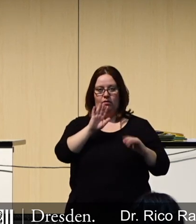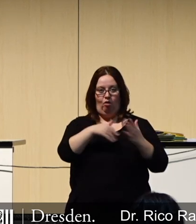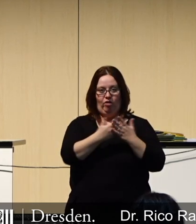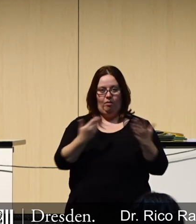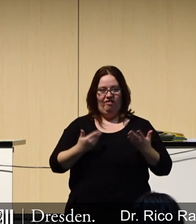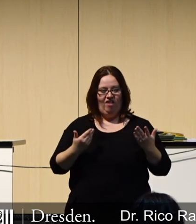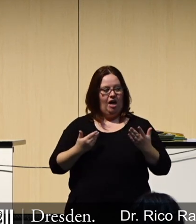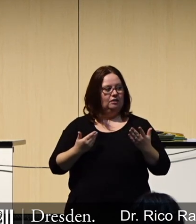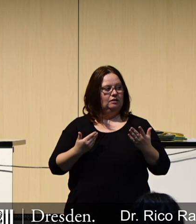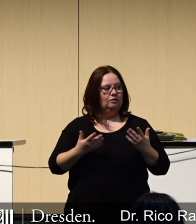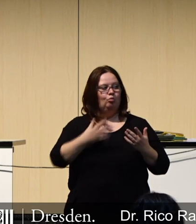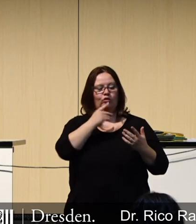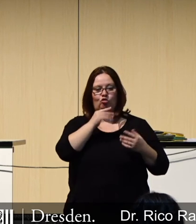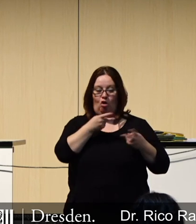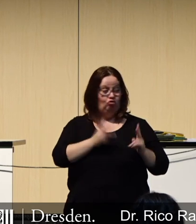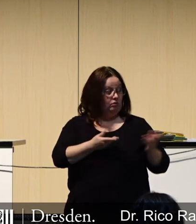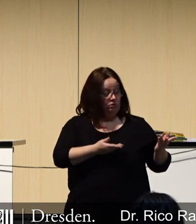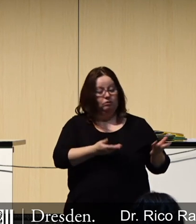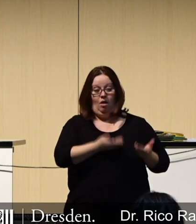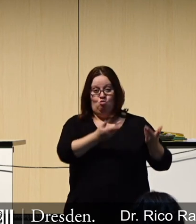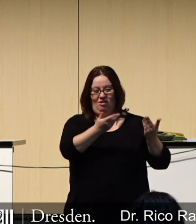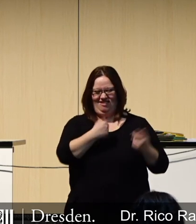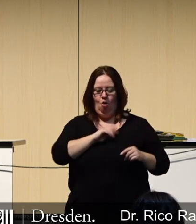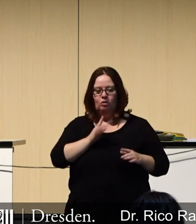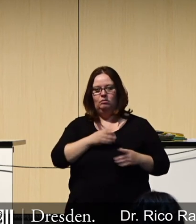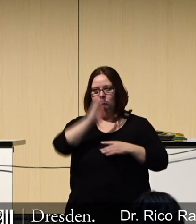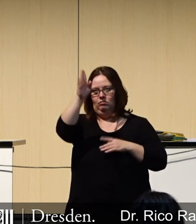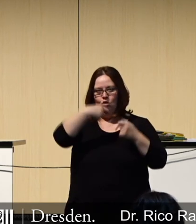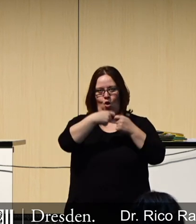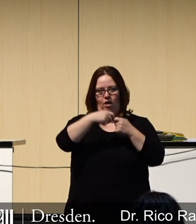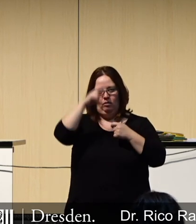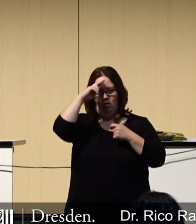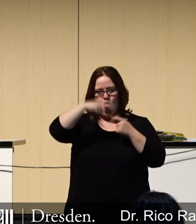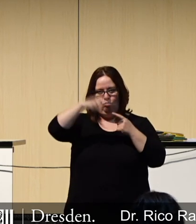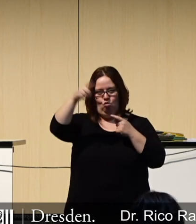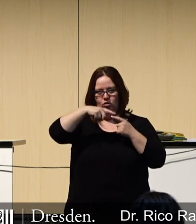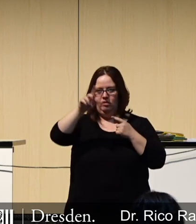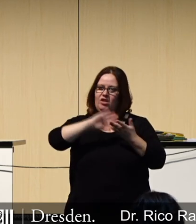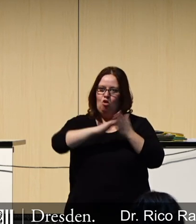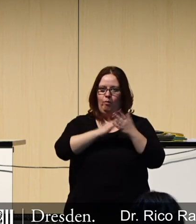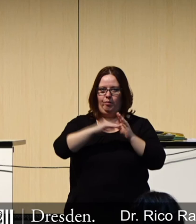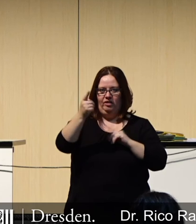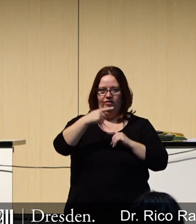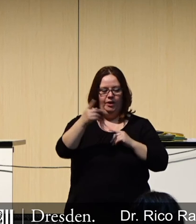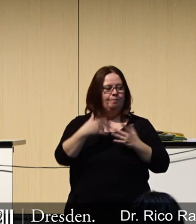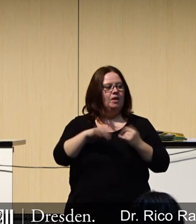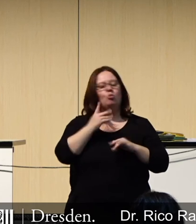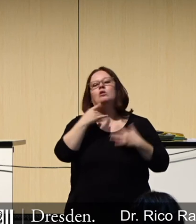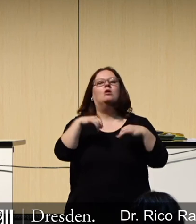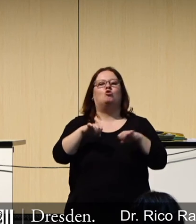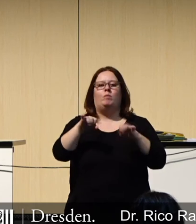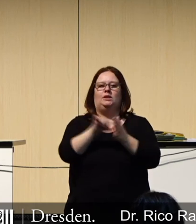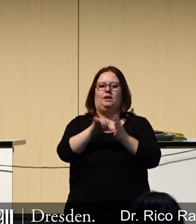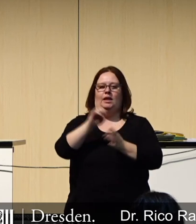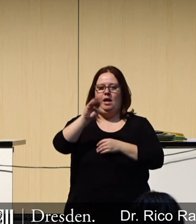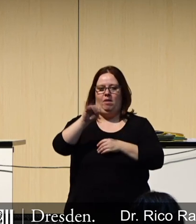Aufgabe gemacht haben. Und ich möchte die Stadt ermutigen, dort direkt Kontakt aufzunehmen und zu sagen, warum kooperieren wir nicht mit denen. Das Kompetenzzentrum